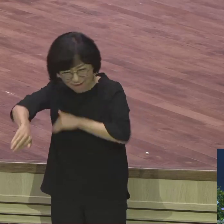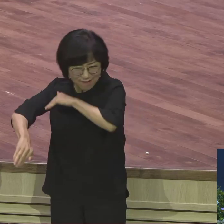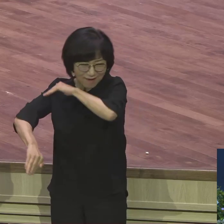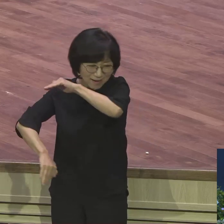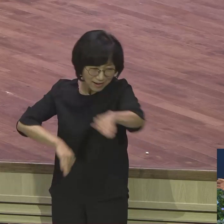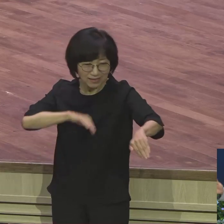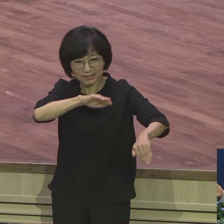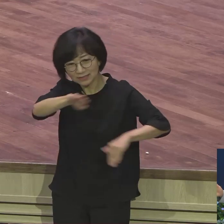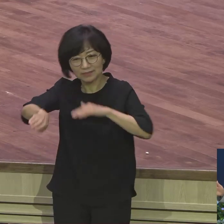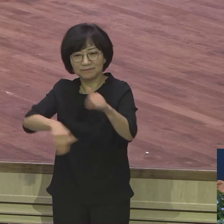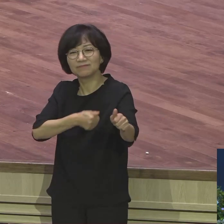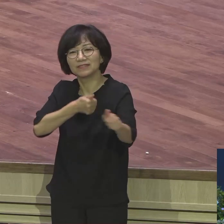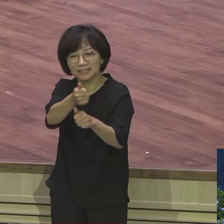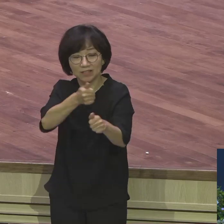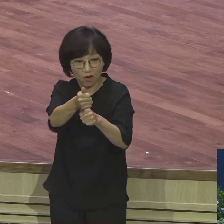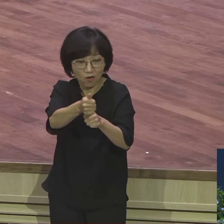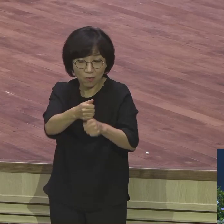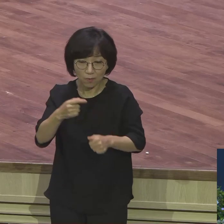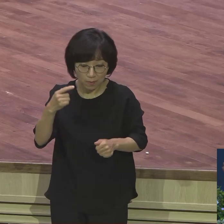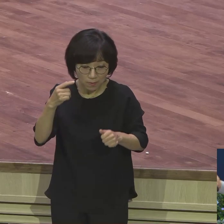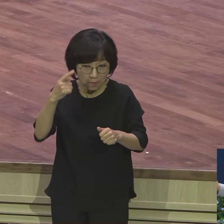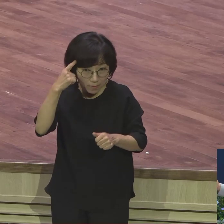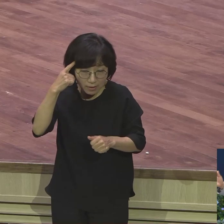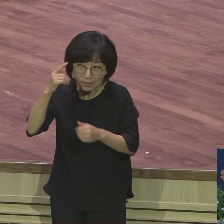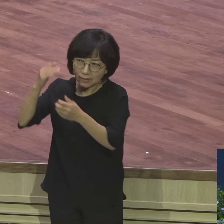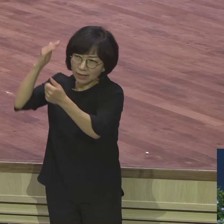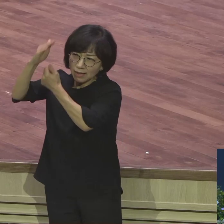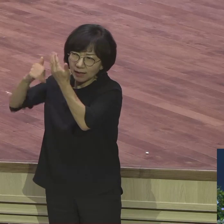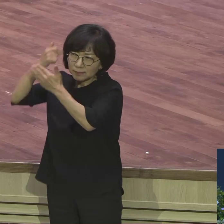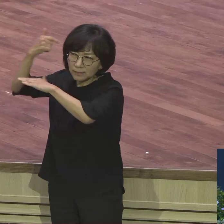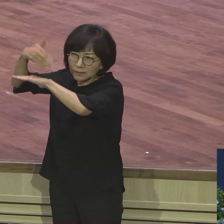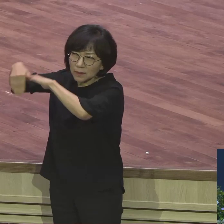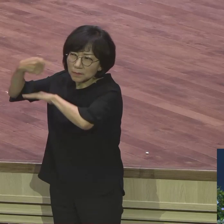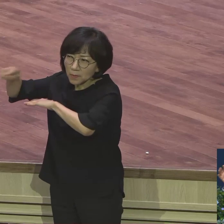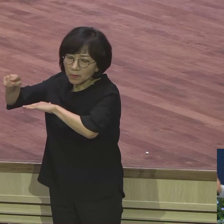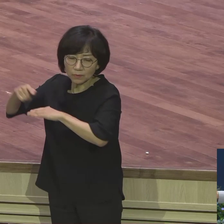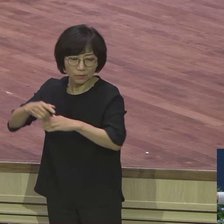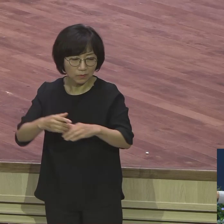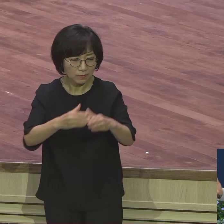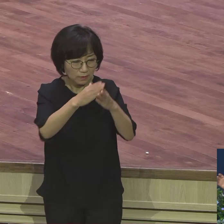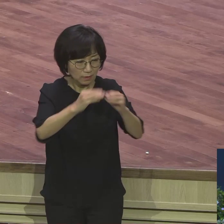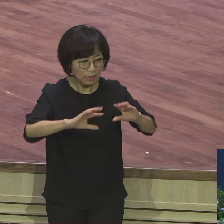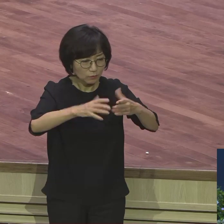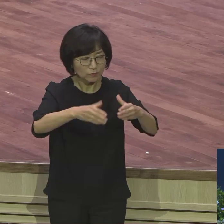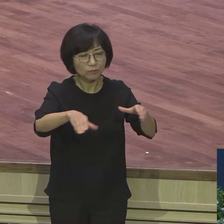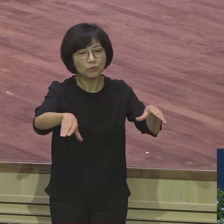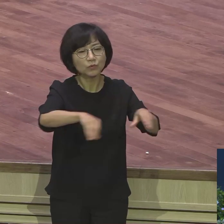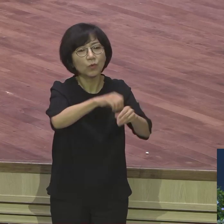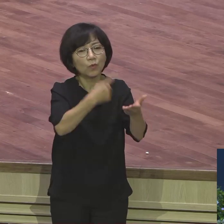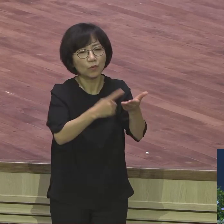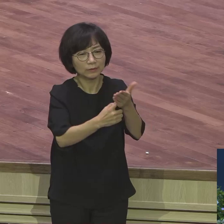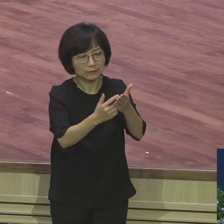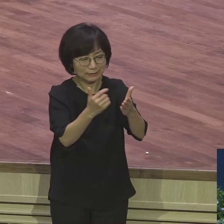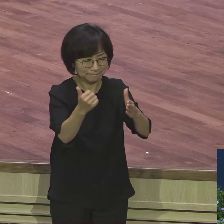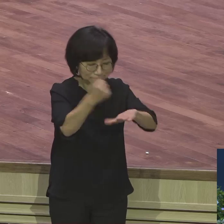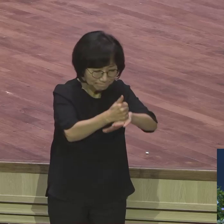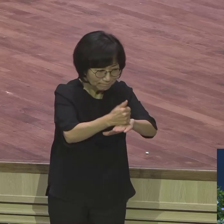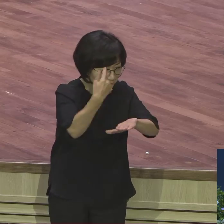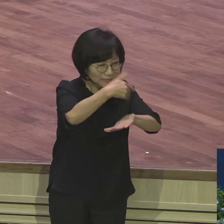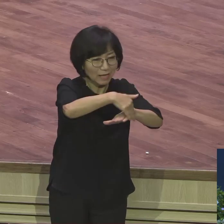이해를 총리를 만들어야 돼 그래서 세계의 모든 민족이 하나님의 살아계신 말하기 위한 전두산을 키우기 위해서 이 과정을 거치고 있기 때문에